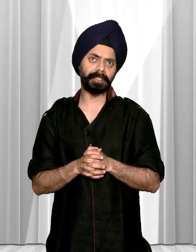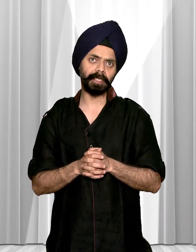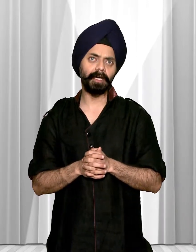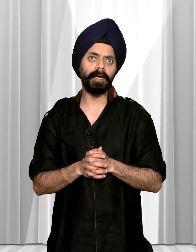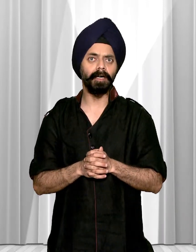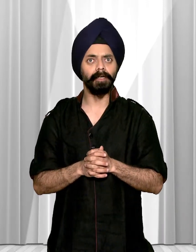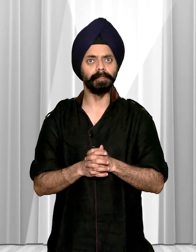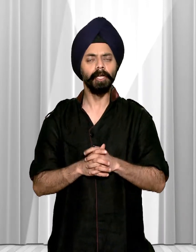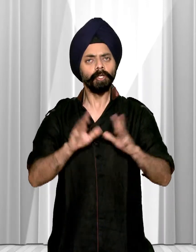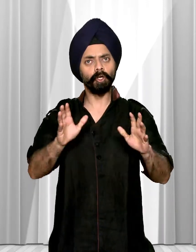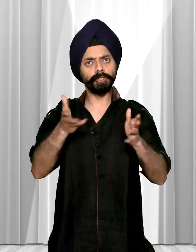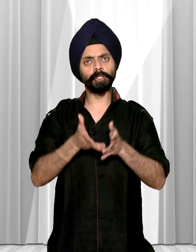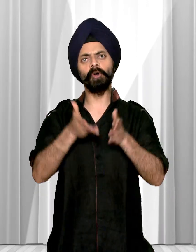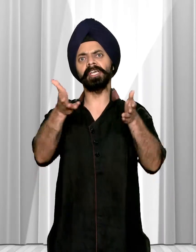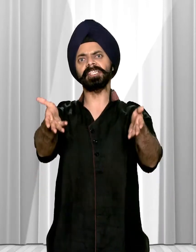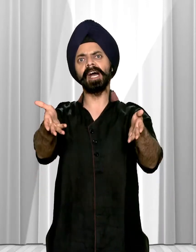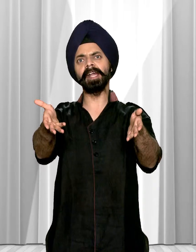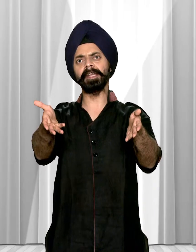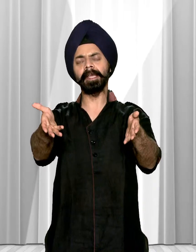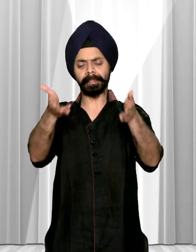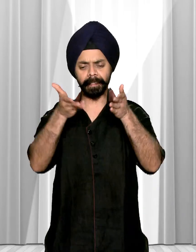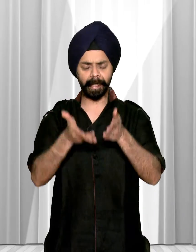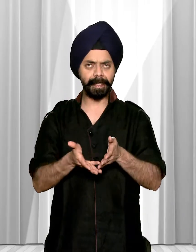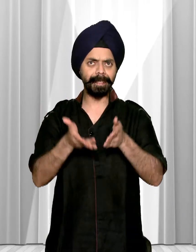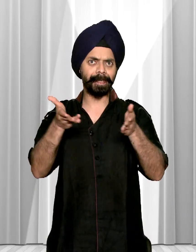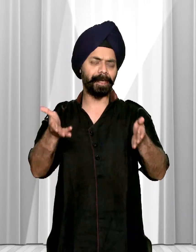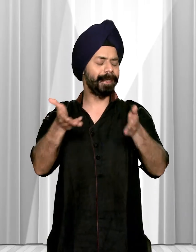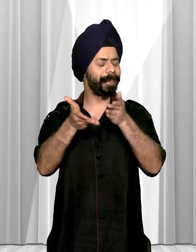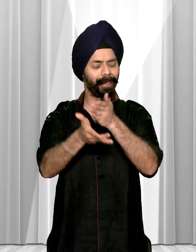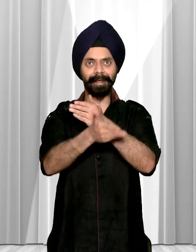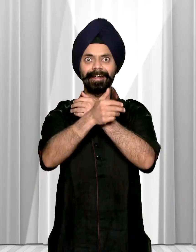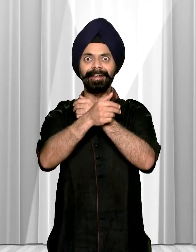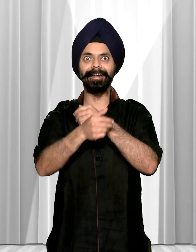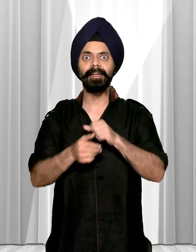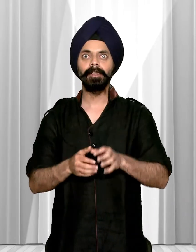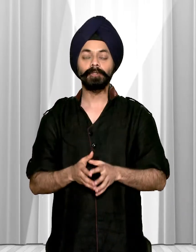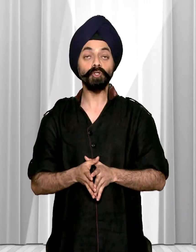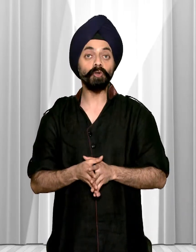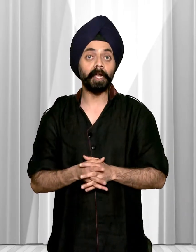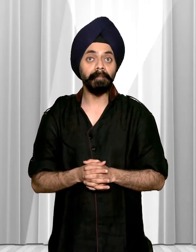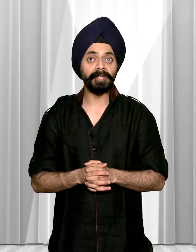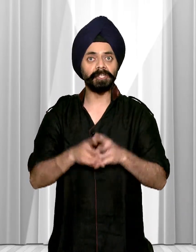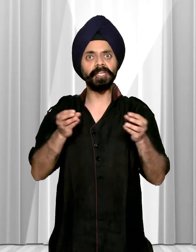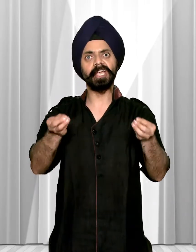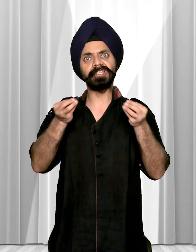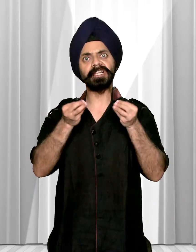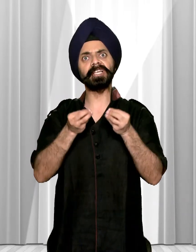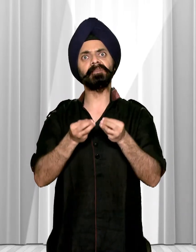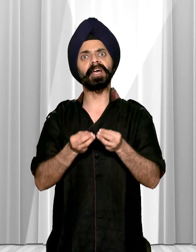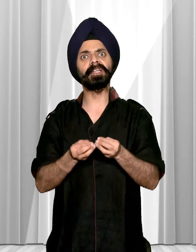जान दोस्तों की जान लेती है दोस्तों कई बार जिन्दगी ऐसे ऐसे इम्तिहान